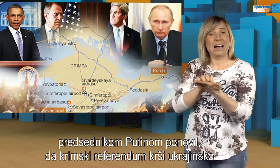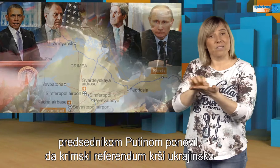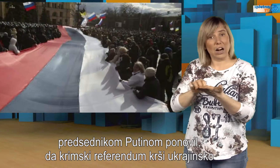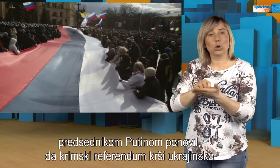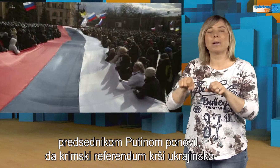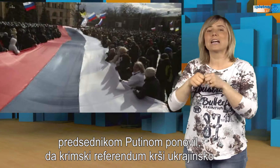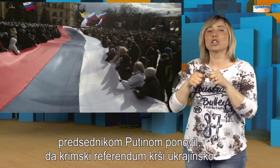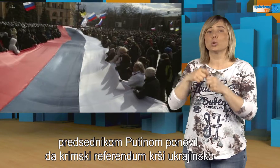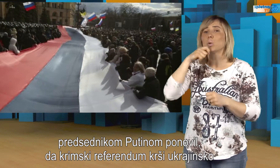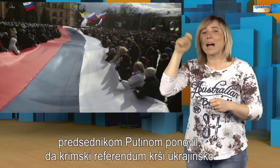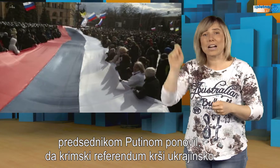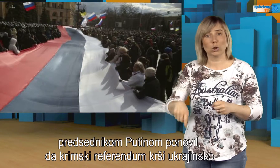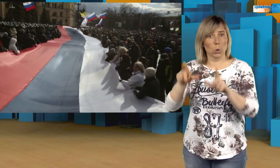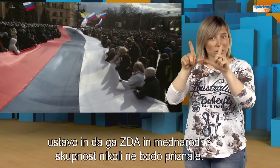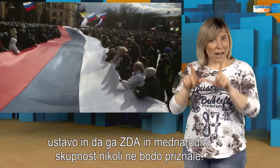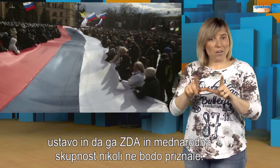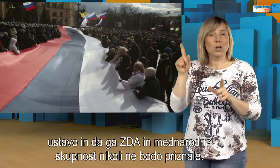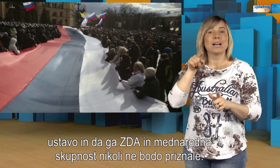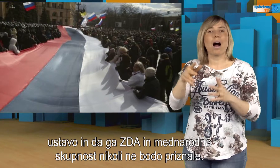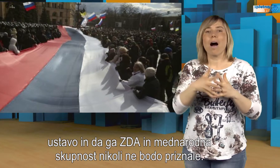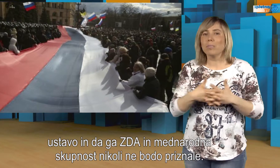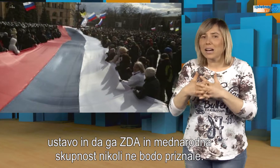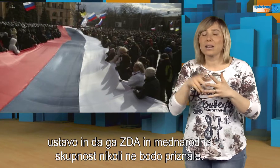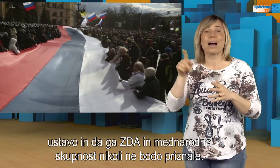ZDA in mednarodna skupnost nikoli ne bodo priznale.